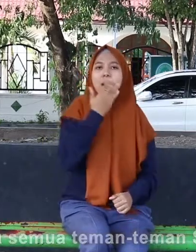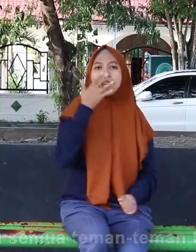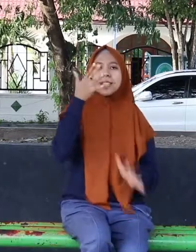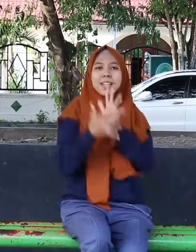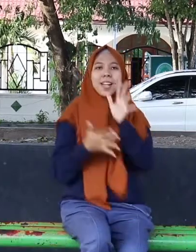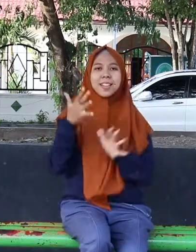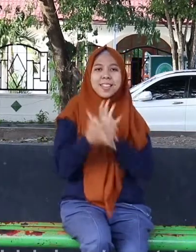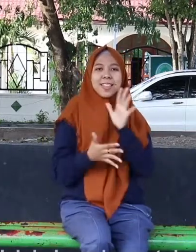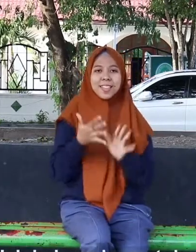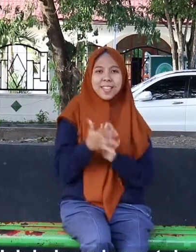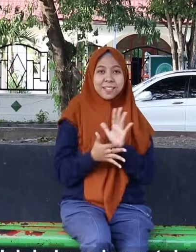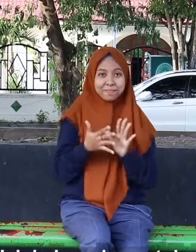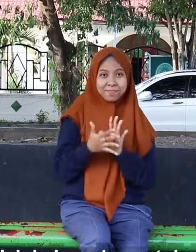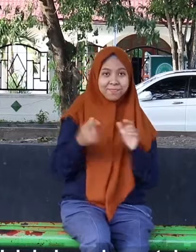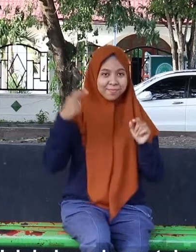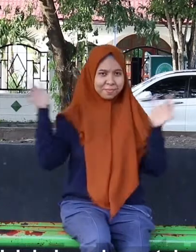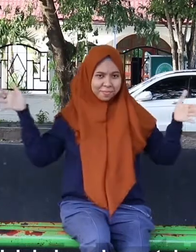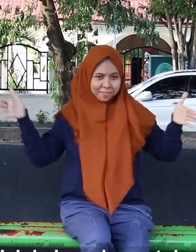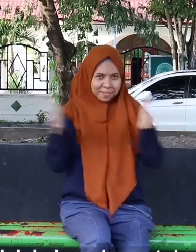Ini adalah bahasa isyarat dari di situ.